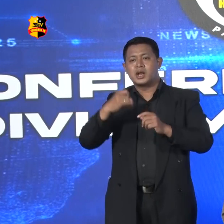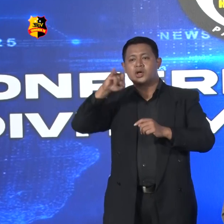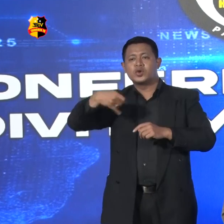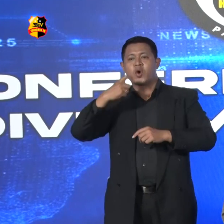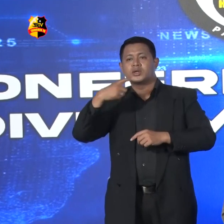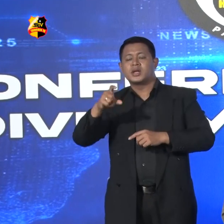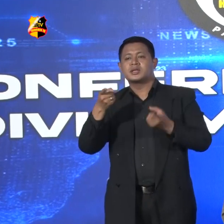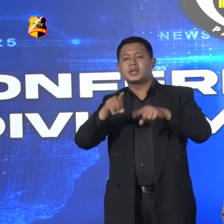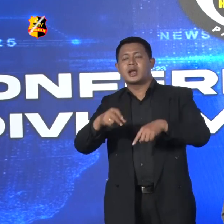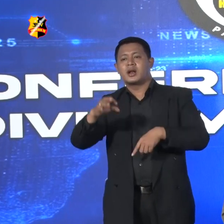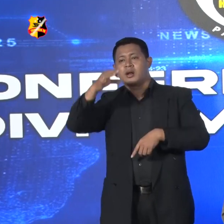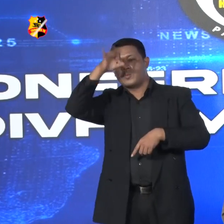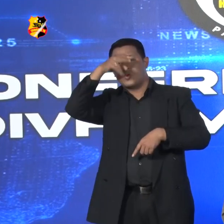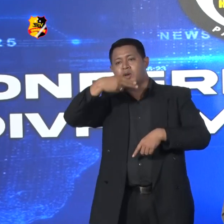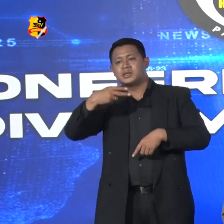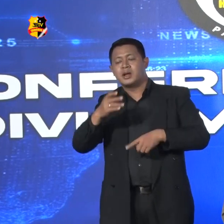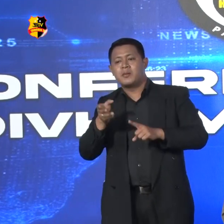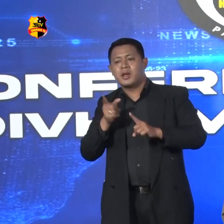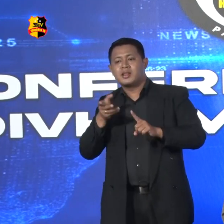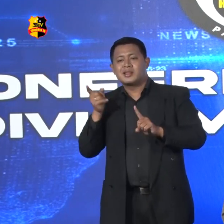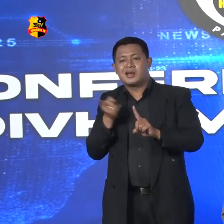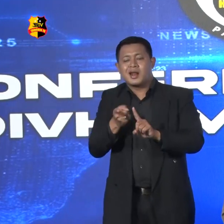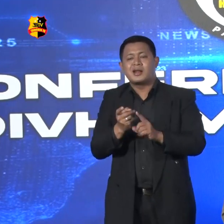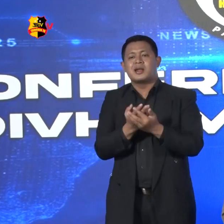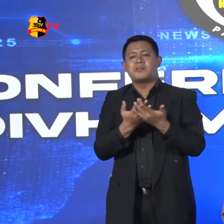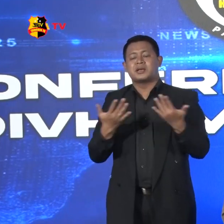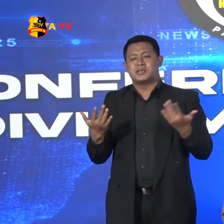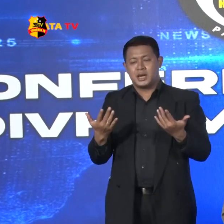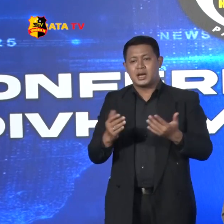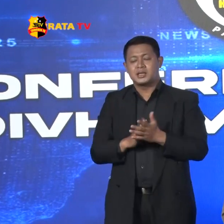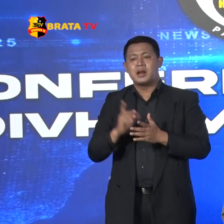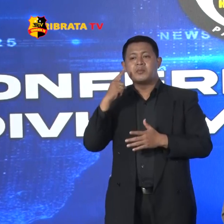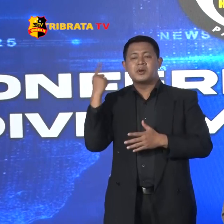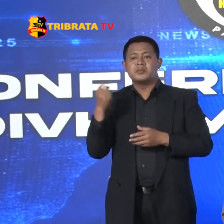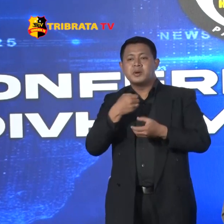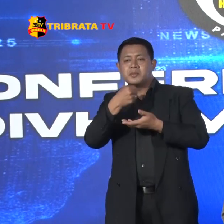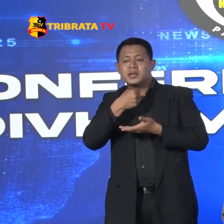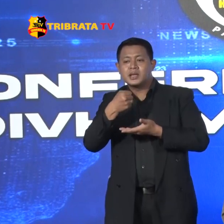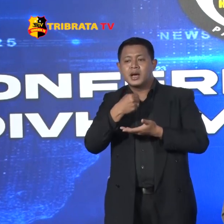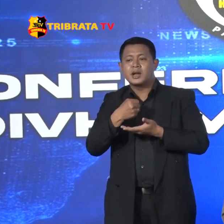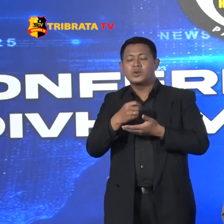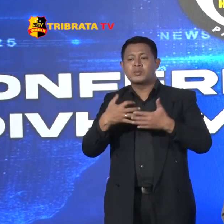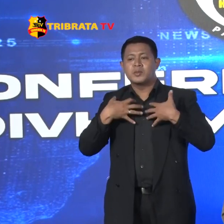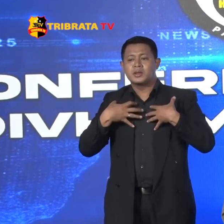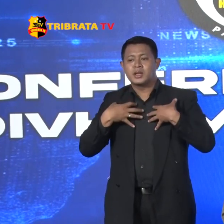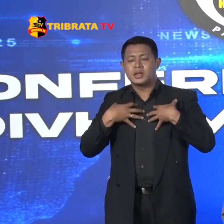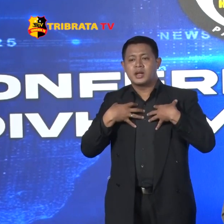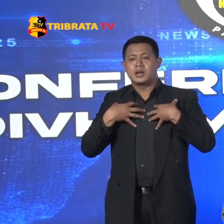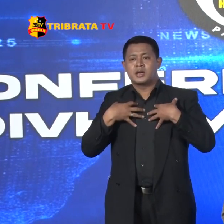Terjadi Karena Polri Mendapatkan Tekanan Dari Masyarakat Dan Pemberitaan Media Masa Atas Nama Mempertahankan